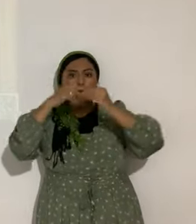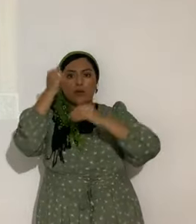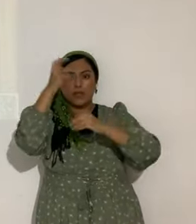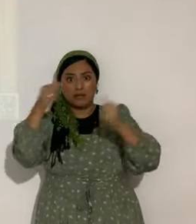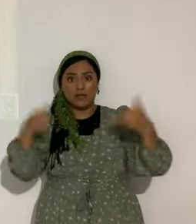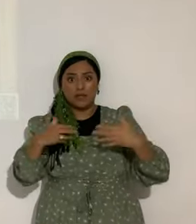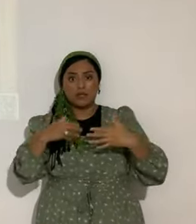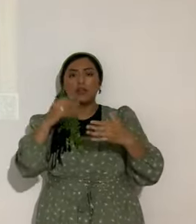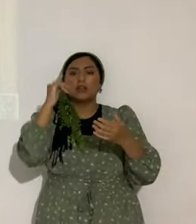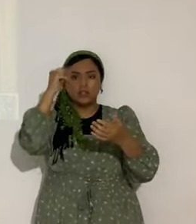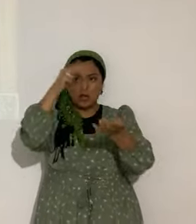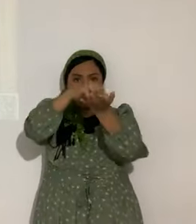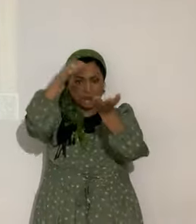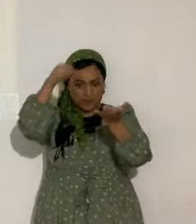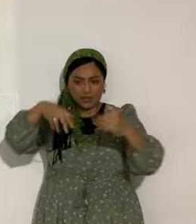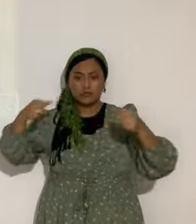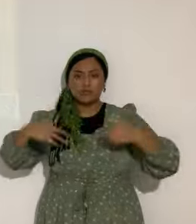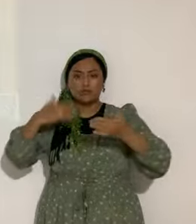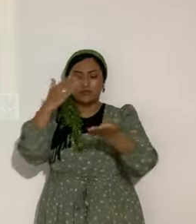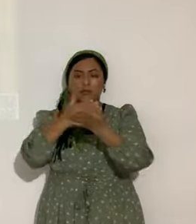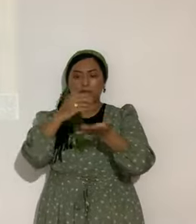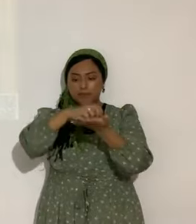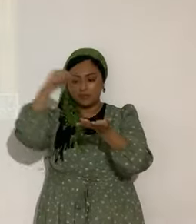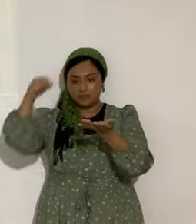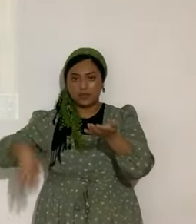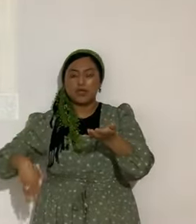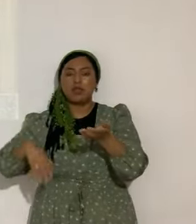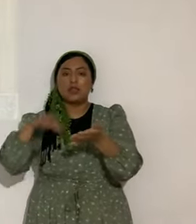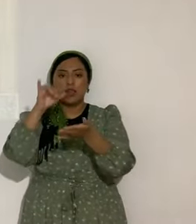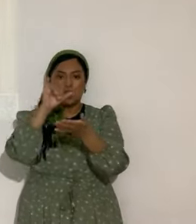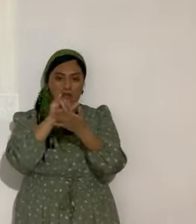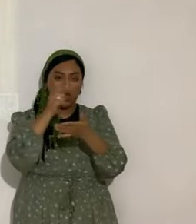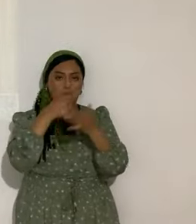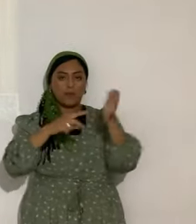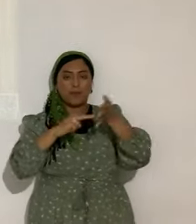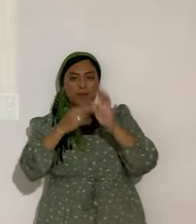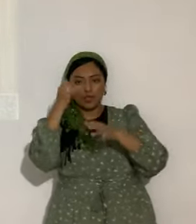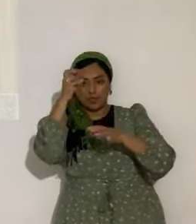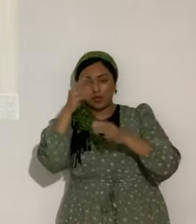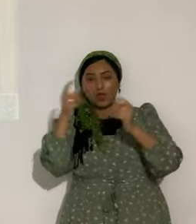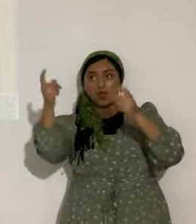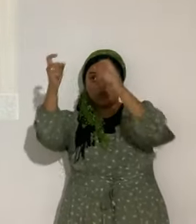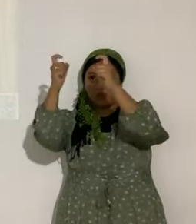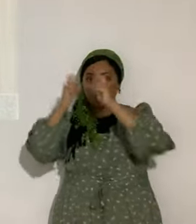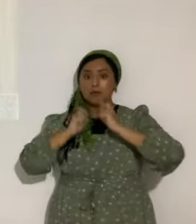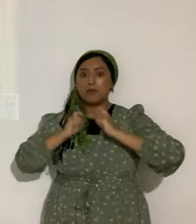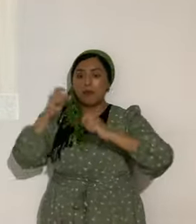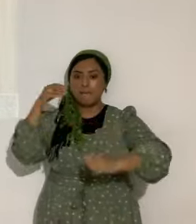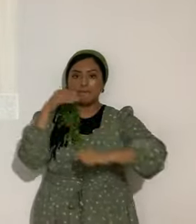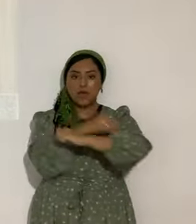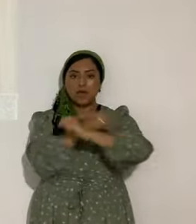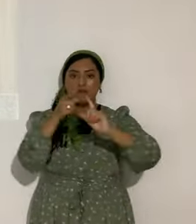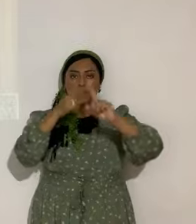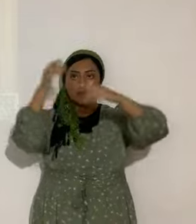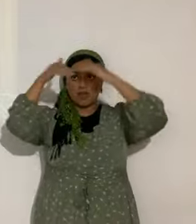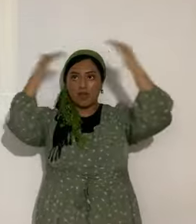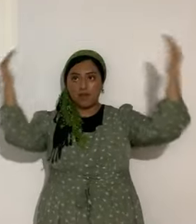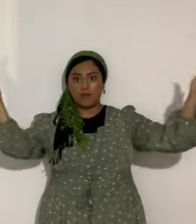el ojín te lo quita. A eso se refiere Yahshua. Y recibiréis poder de lo alto para hacer las cosas. Ahora,